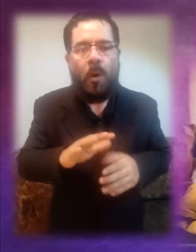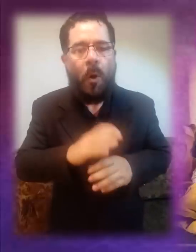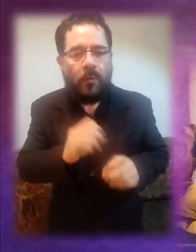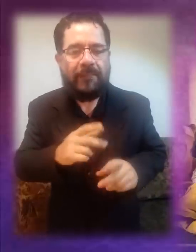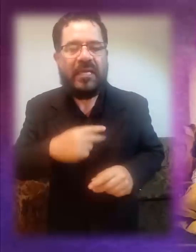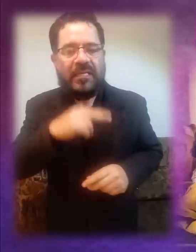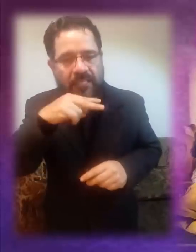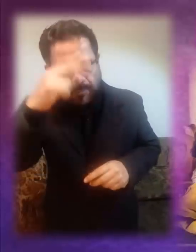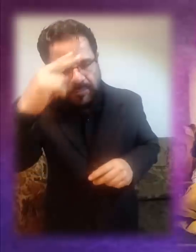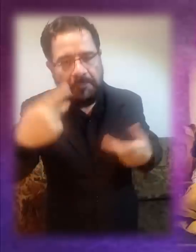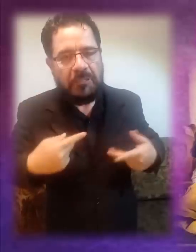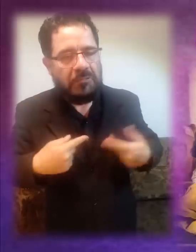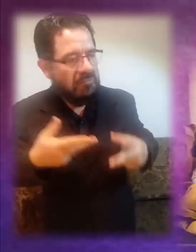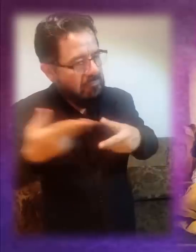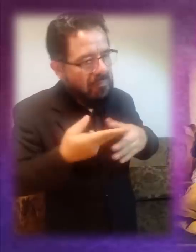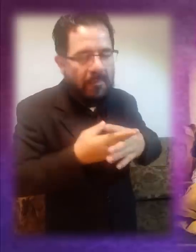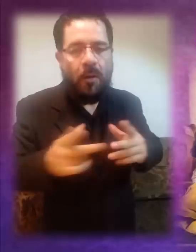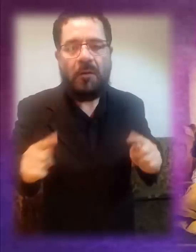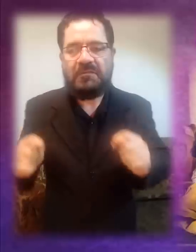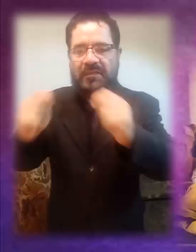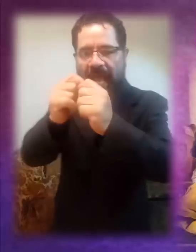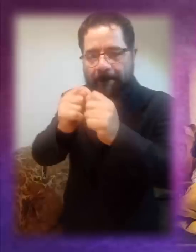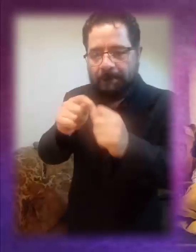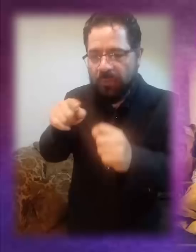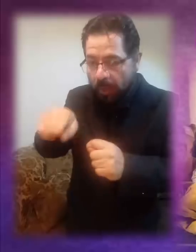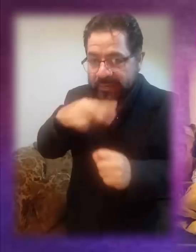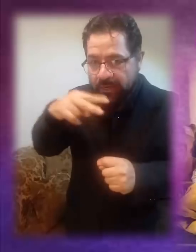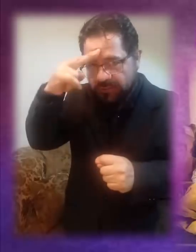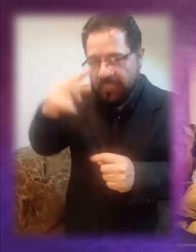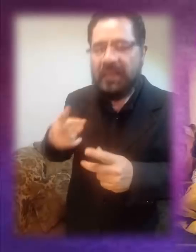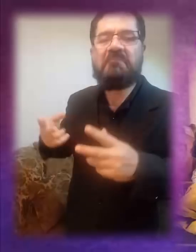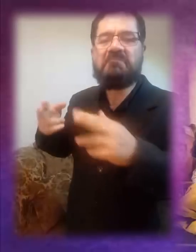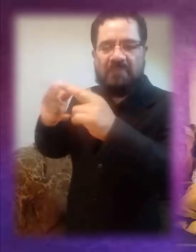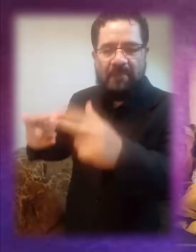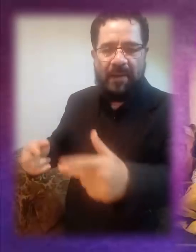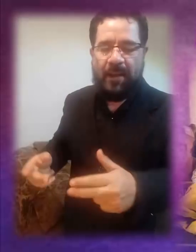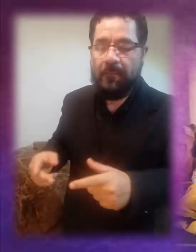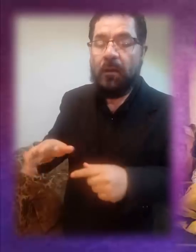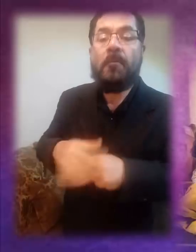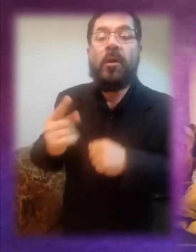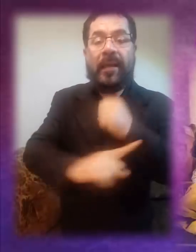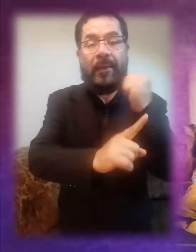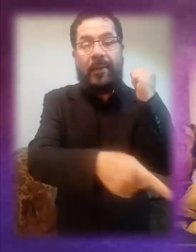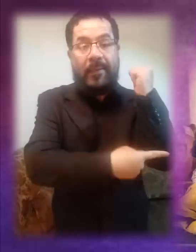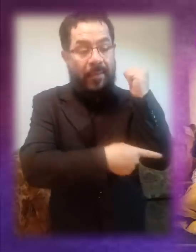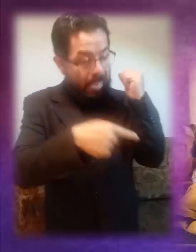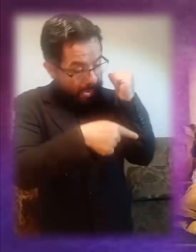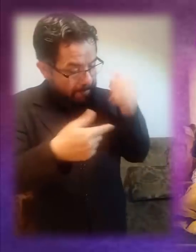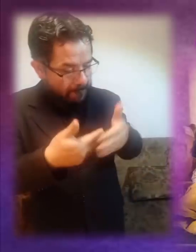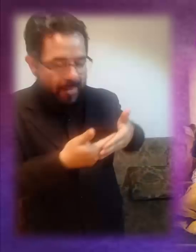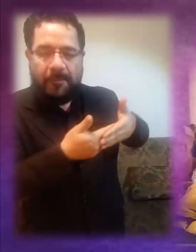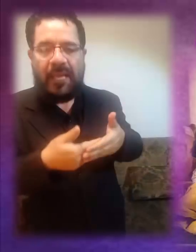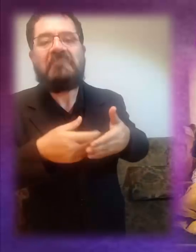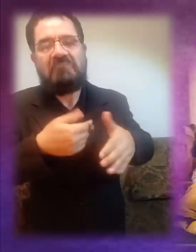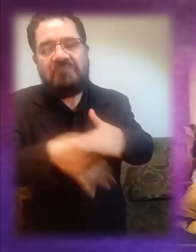ganancias, asesinando a inocentes y se destruyen los templos inocentes que apenas inician la vida